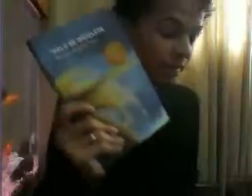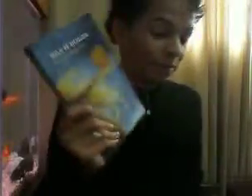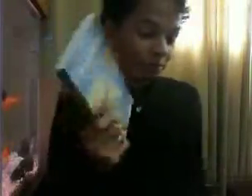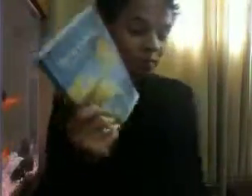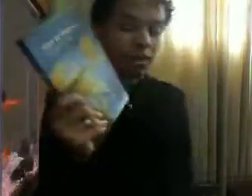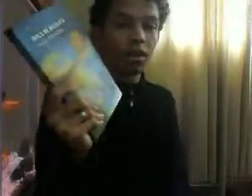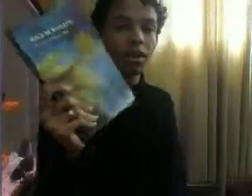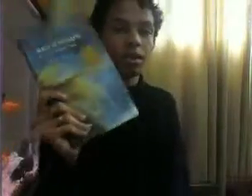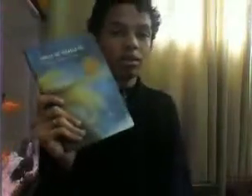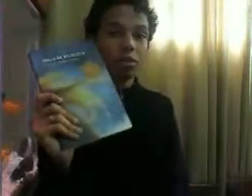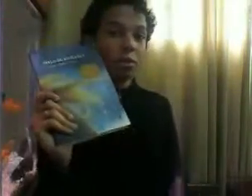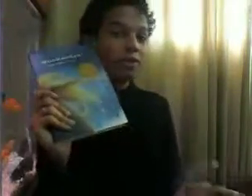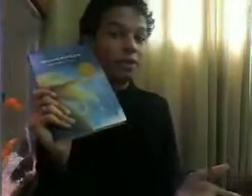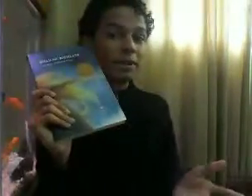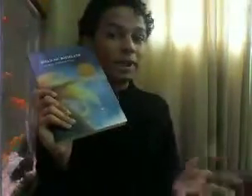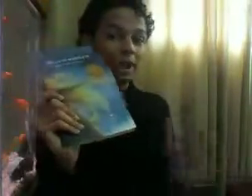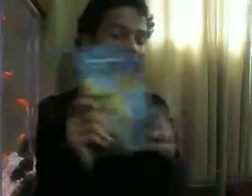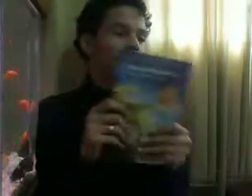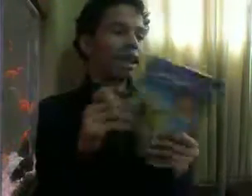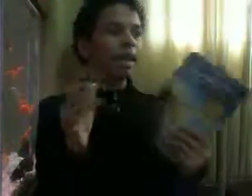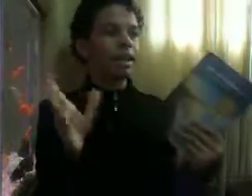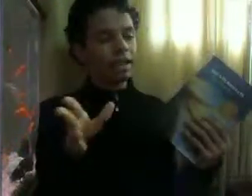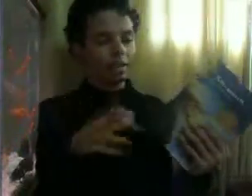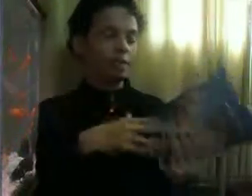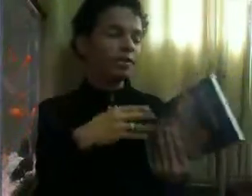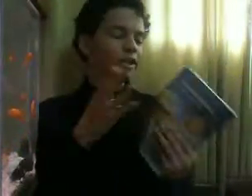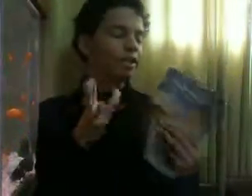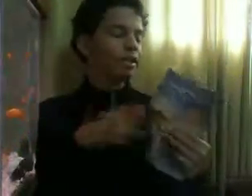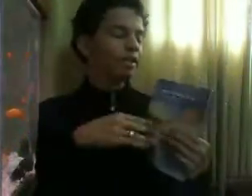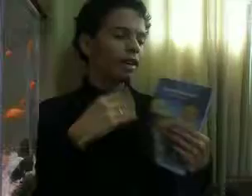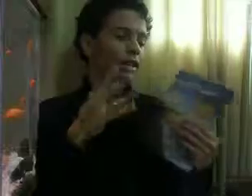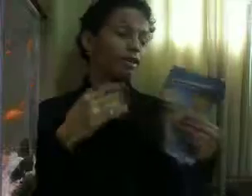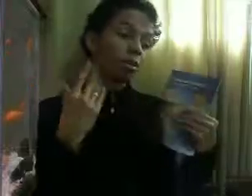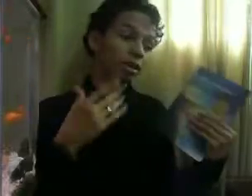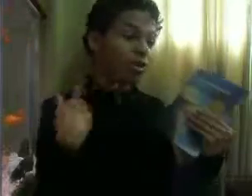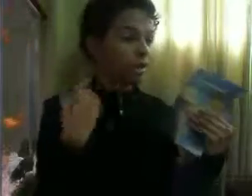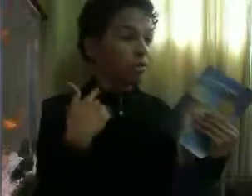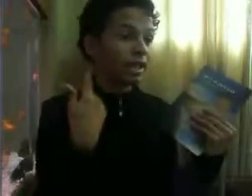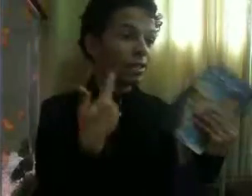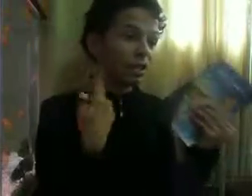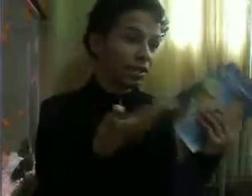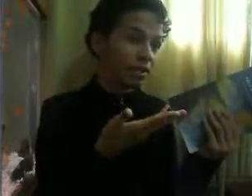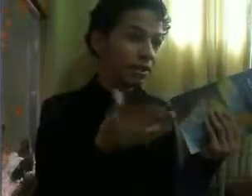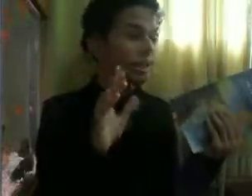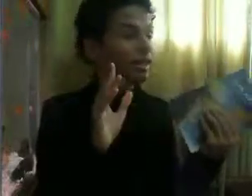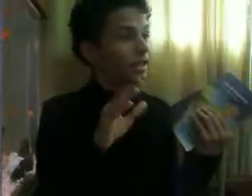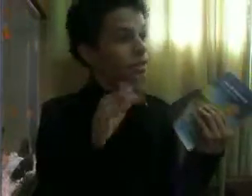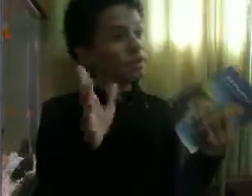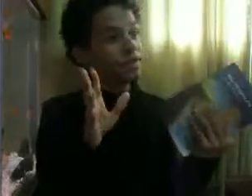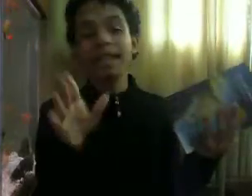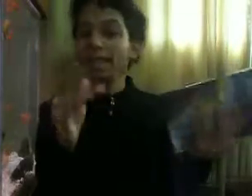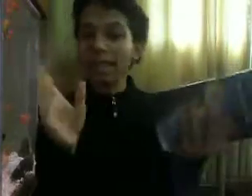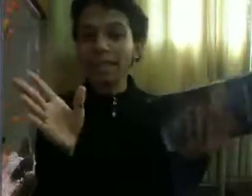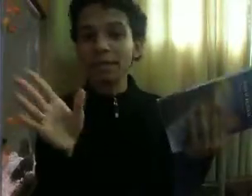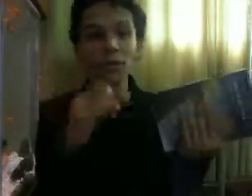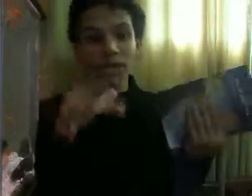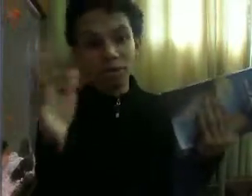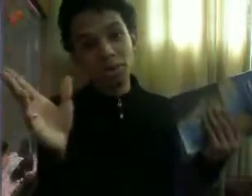né? Todo filme tem Ah, claro, no filme tem várias coisas que não tem no livro E no livro tem várias, muitas outras